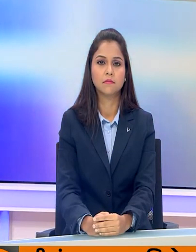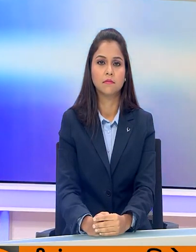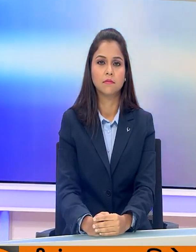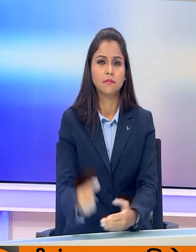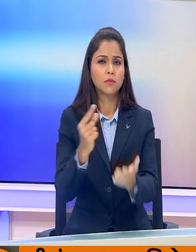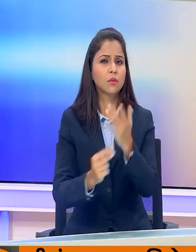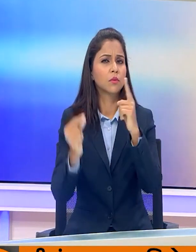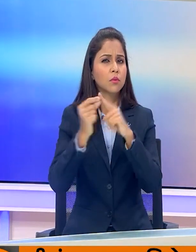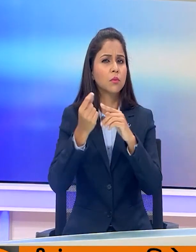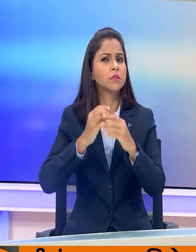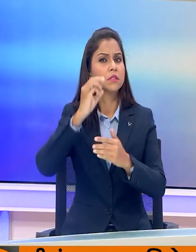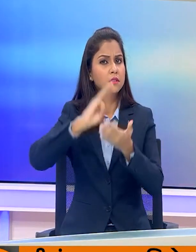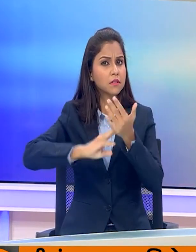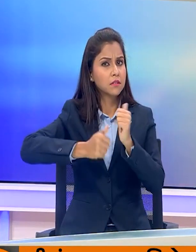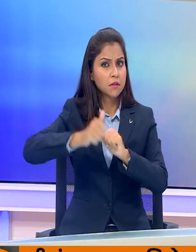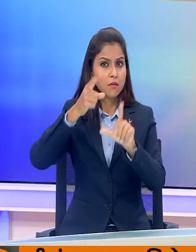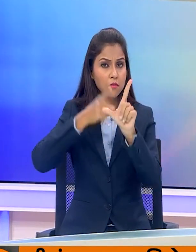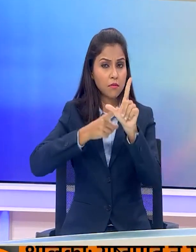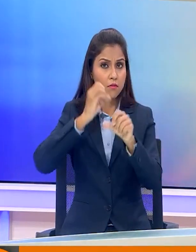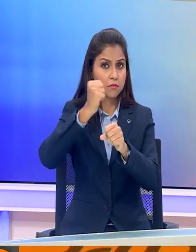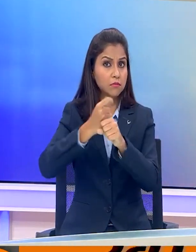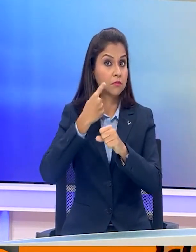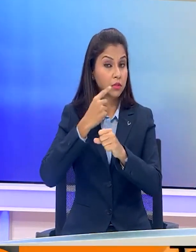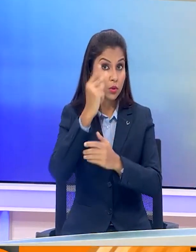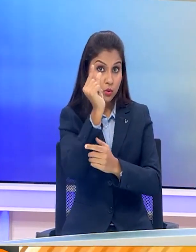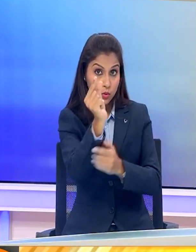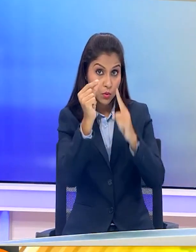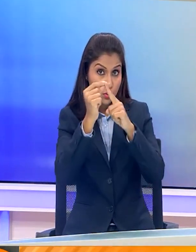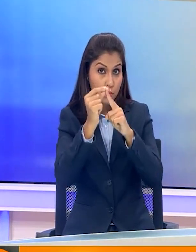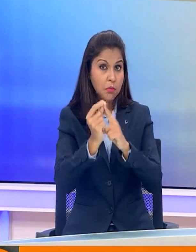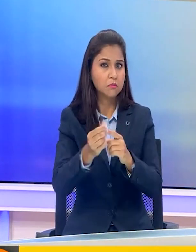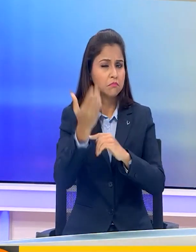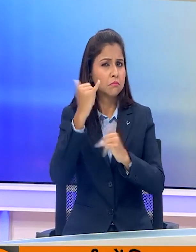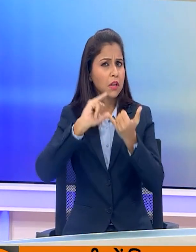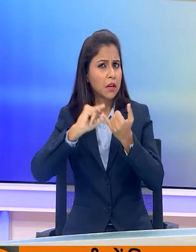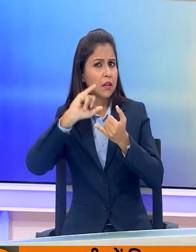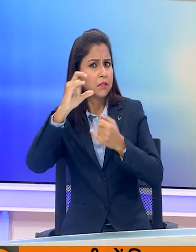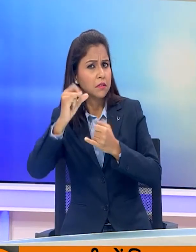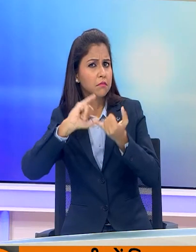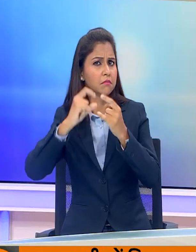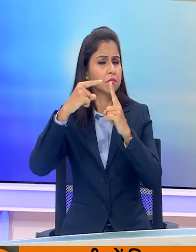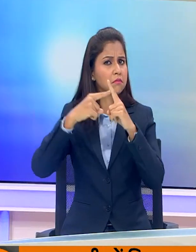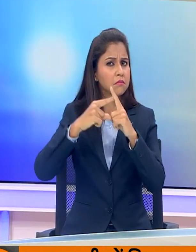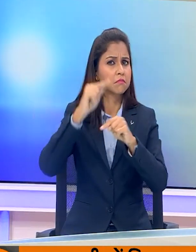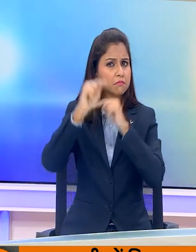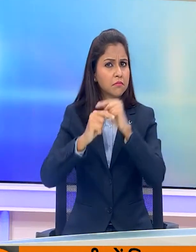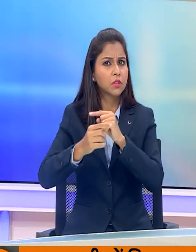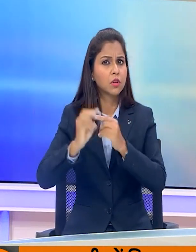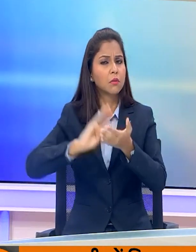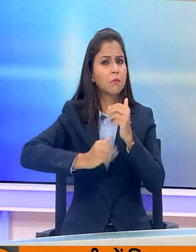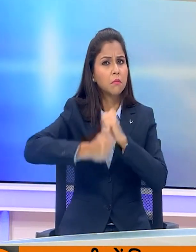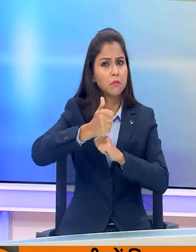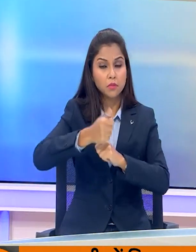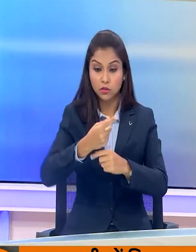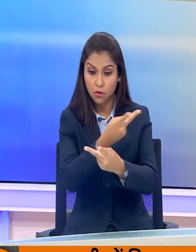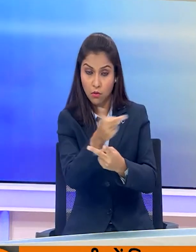UP के मुख्य मंत्री योगी अधितिनात ने उत्तर प्रदेश पिछड़ा वर्ग राज आयो के नव नियुक्त अध्याक्ष उपाध्याक्षों